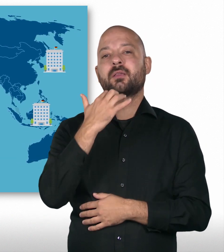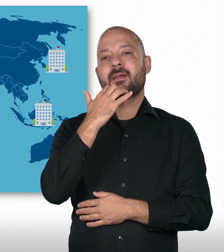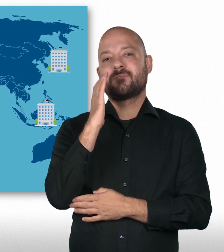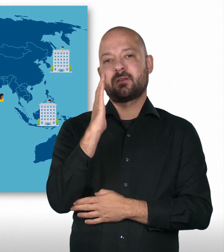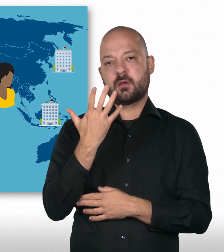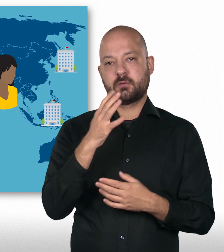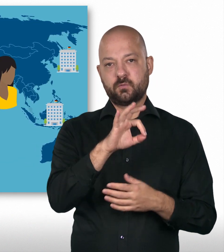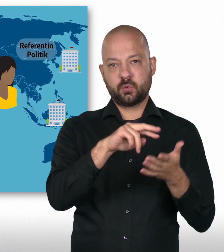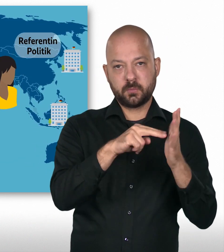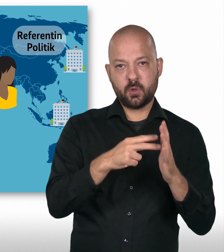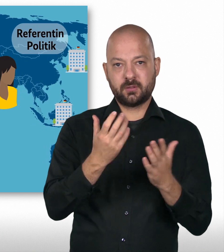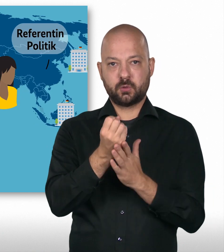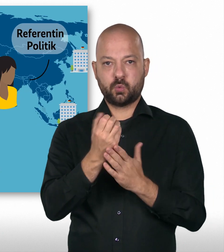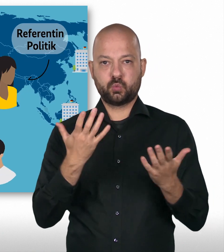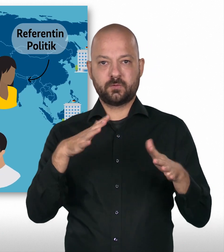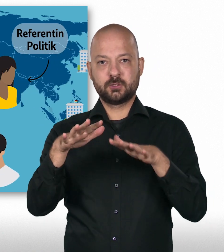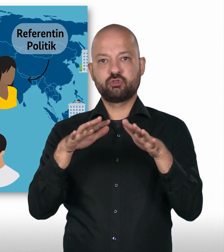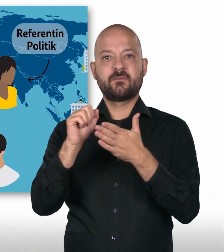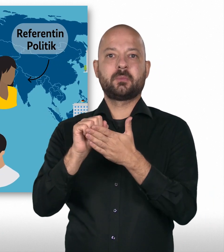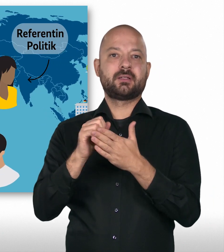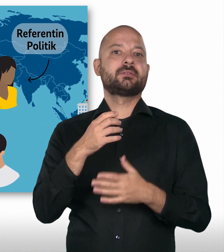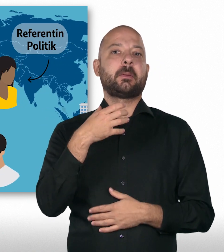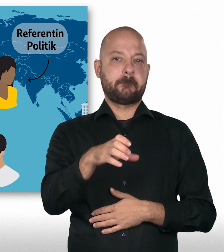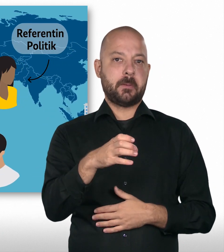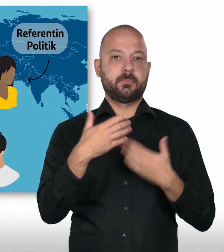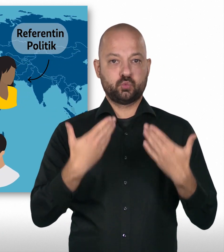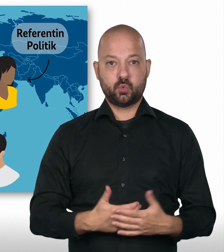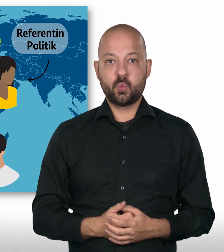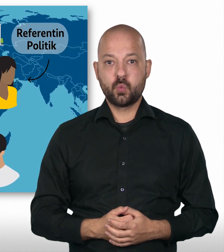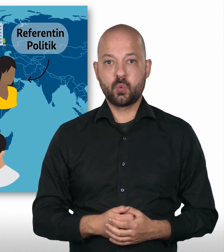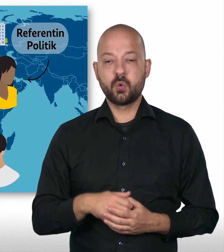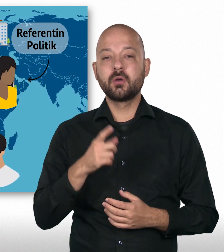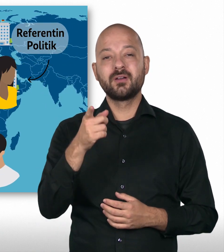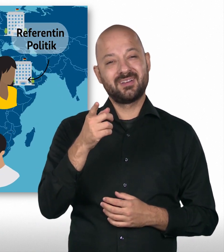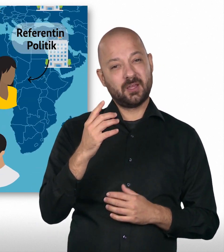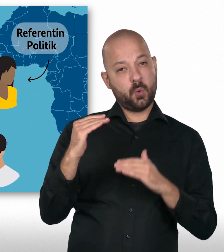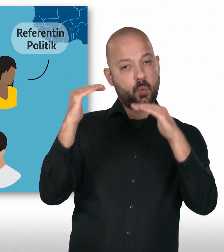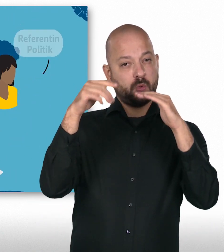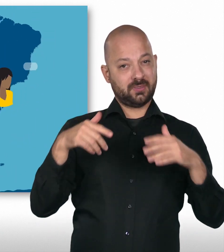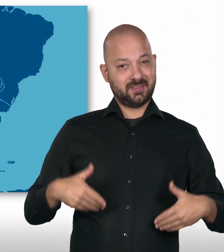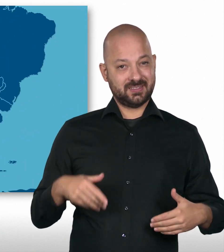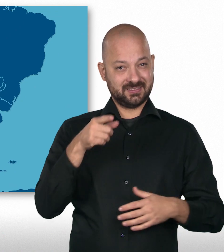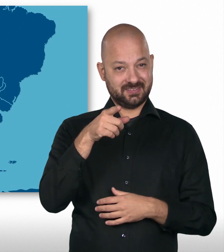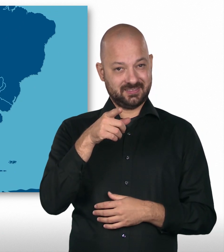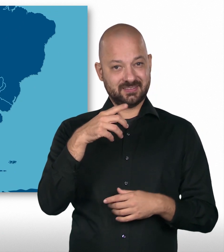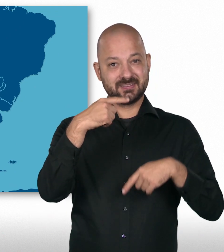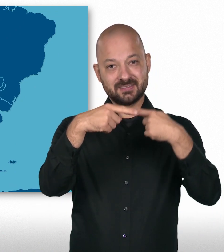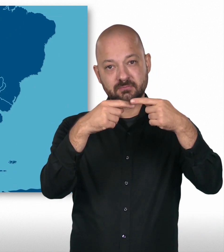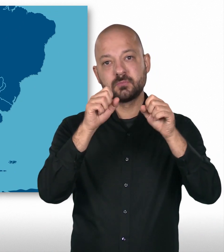Referent in für Politik, Kultur, Wirtschaft oder Presse eingesetzt. In der Laufbahn des höheren Dienstes kann man